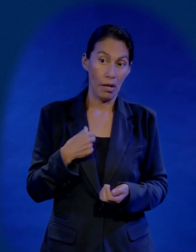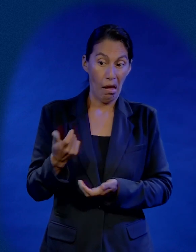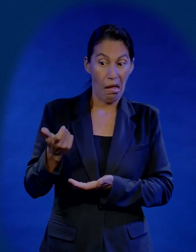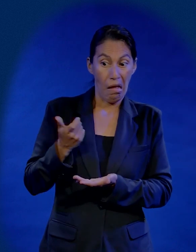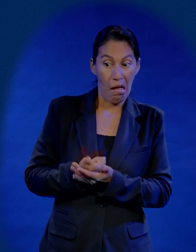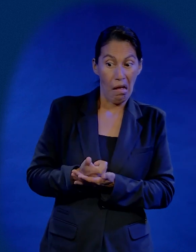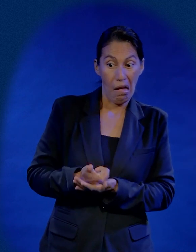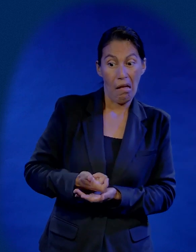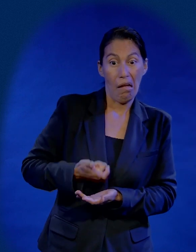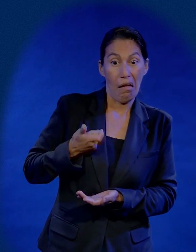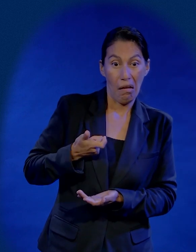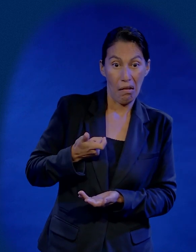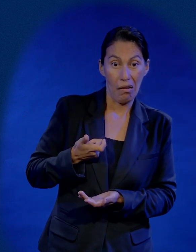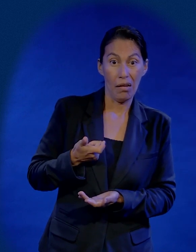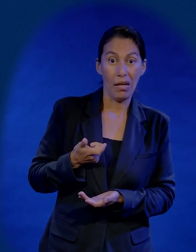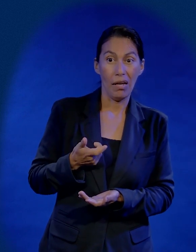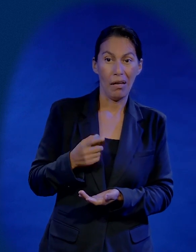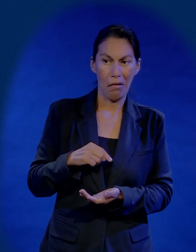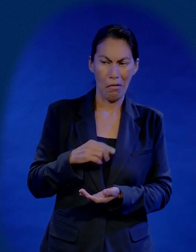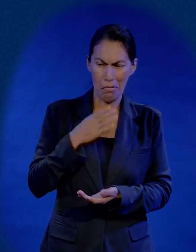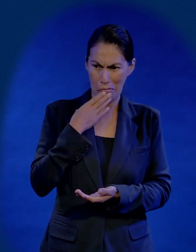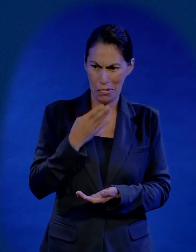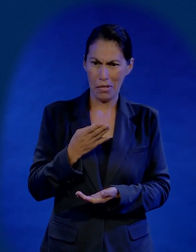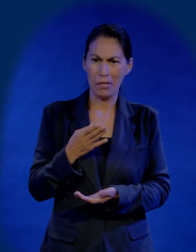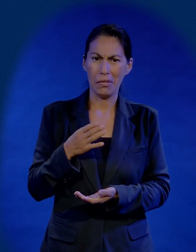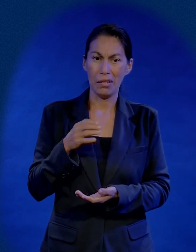sueldo de 100 mil pesos al mes, donde incluye el sábado,